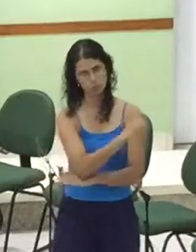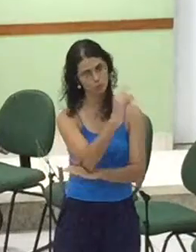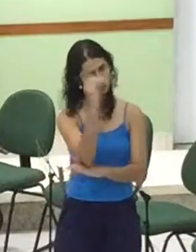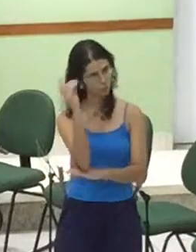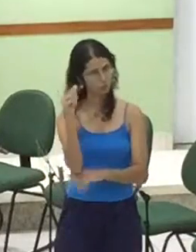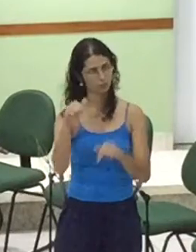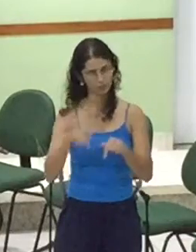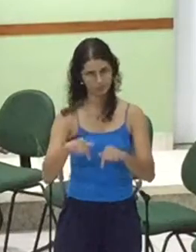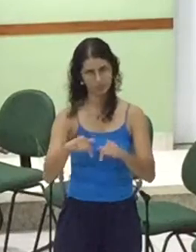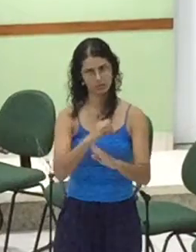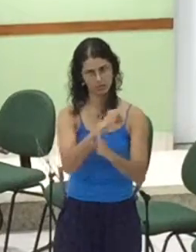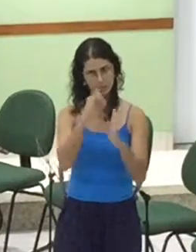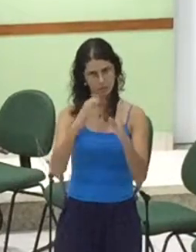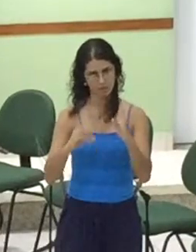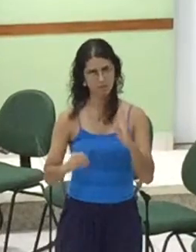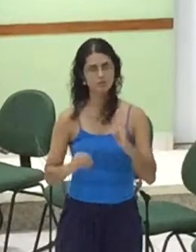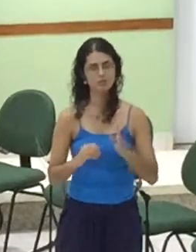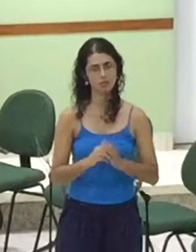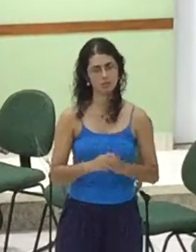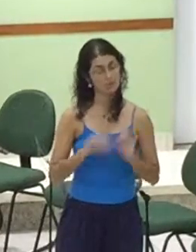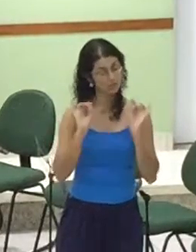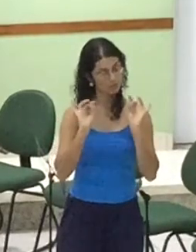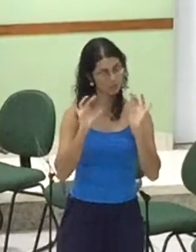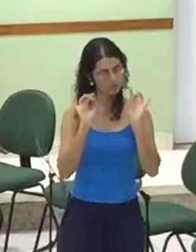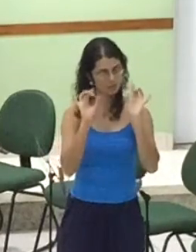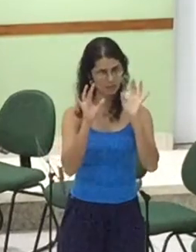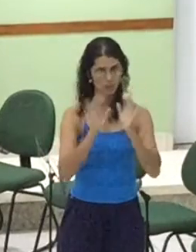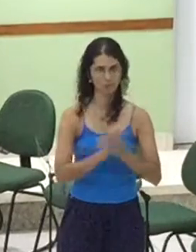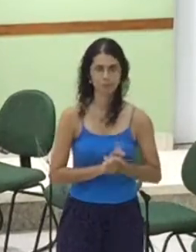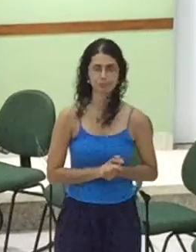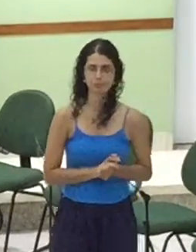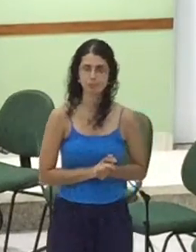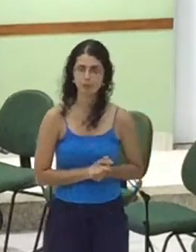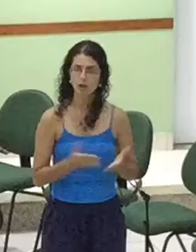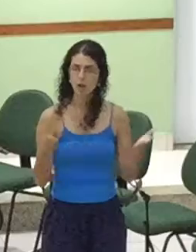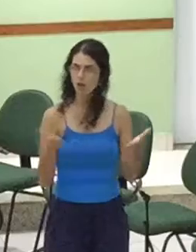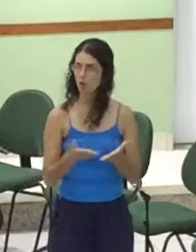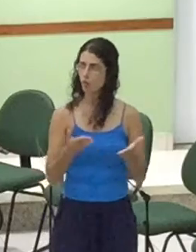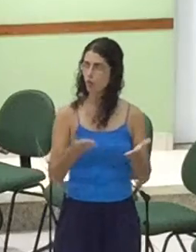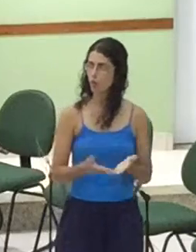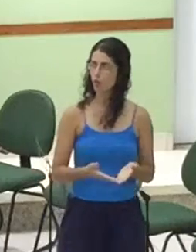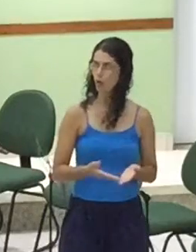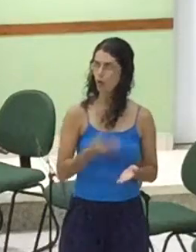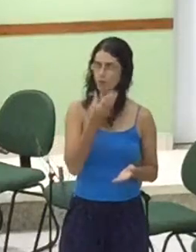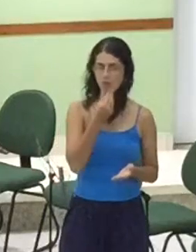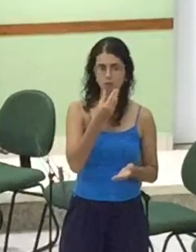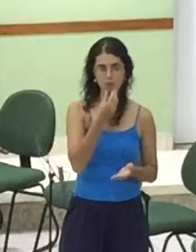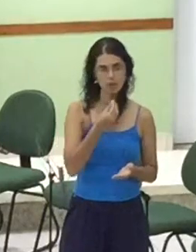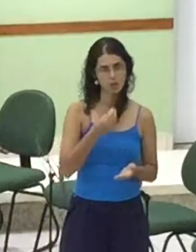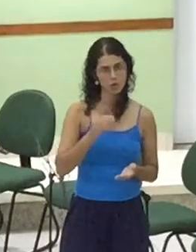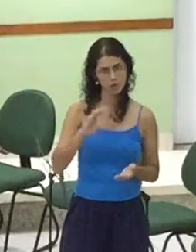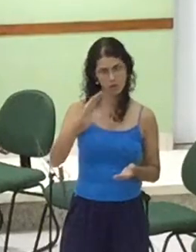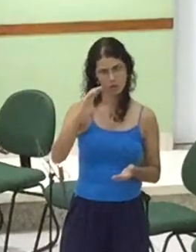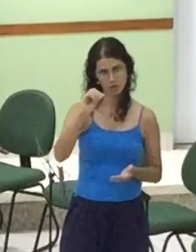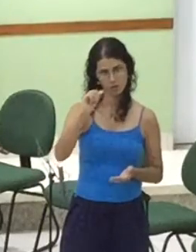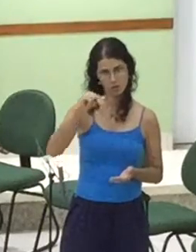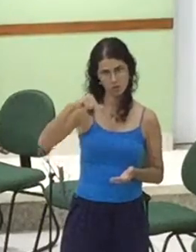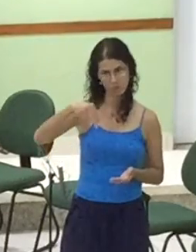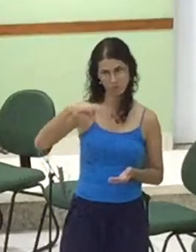homenageando Homenageando a nós Eu vou chamar o Diabo no canto Estará orando Fazer uma oração De gratidão